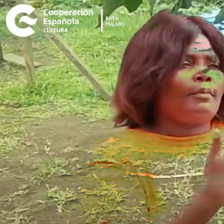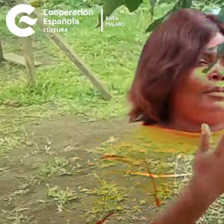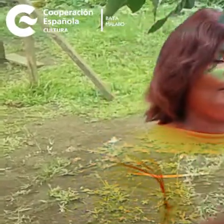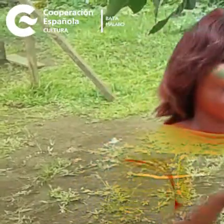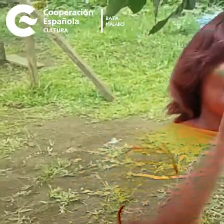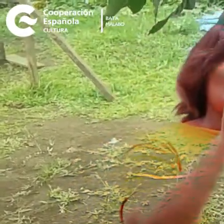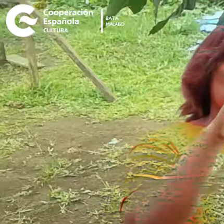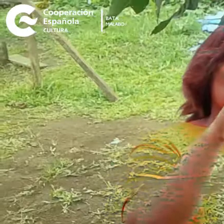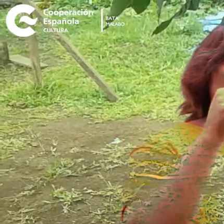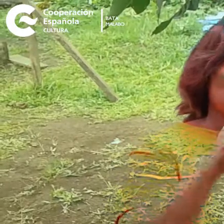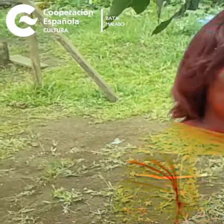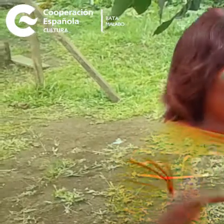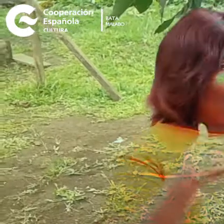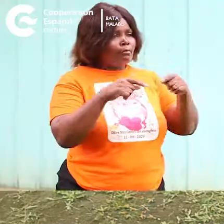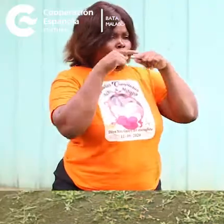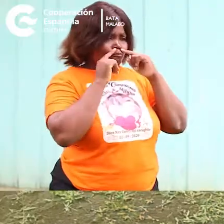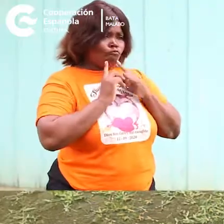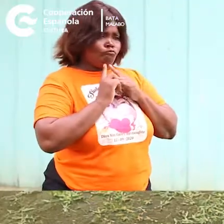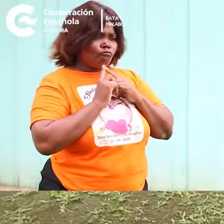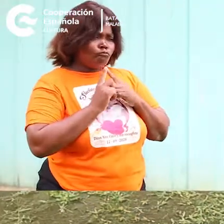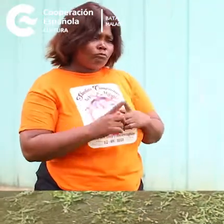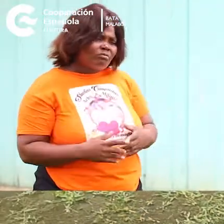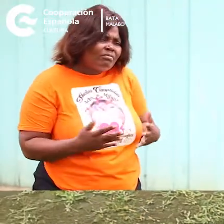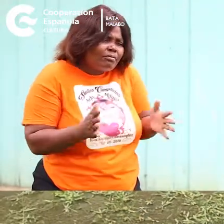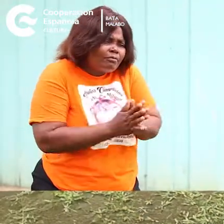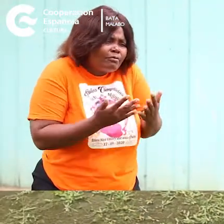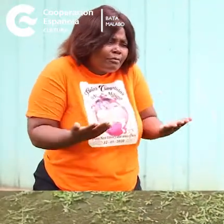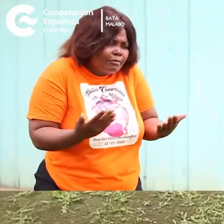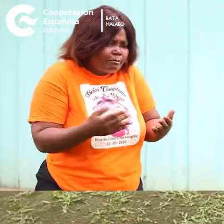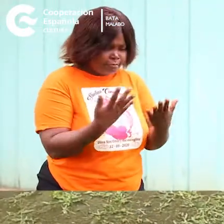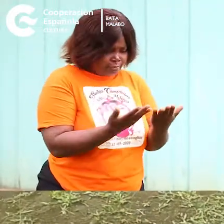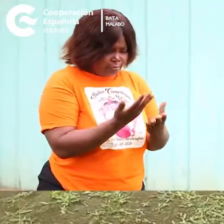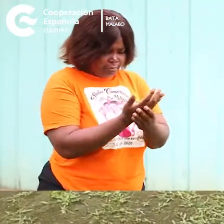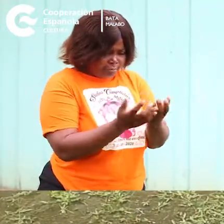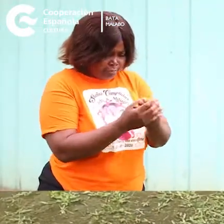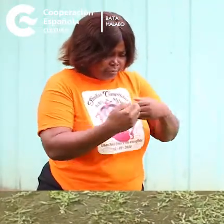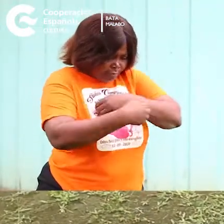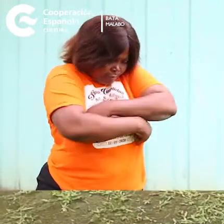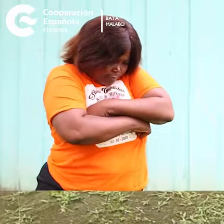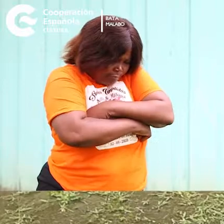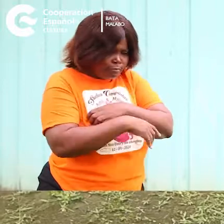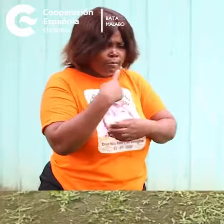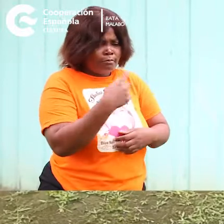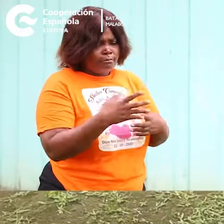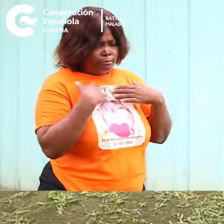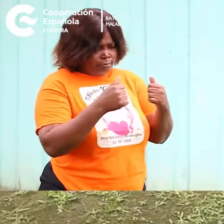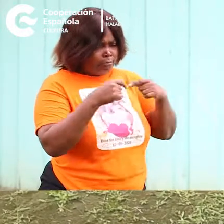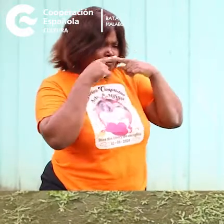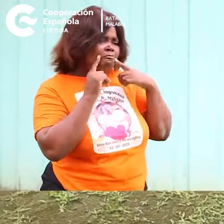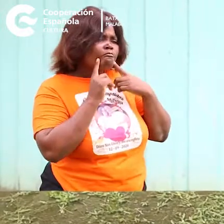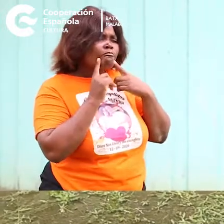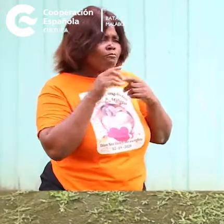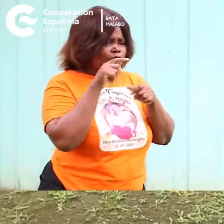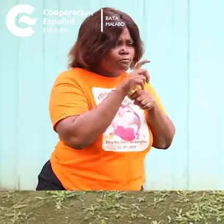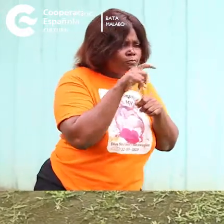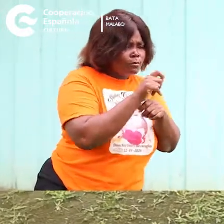ana está triste tendría que tener las manos en los mofletes pero bueno está triste con una libélula